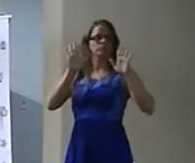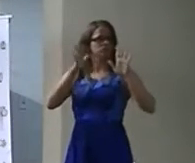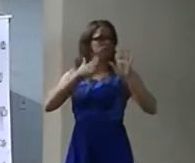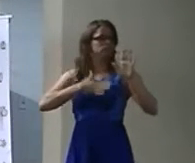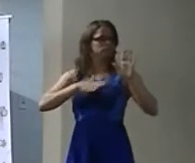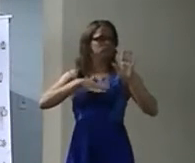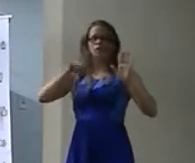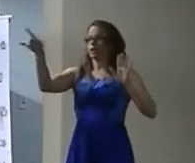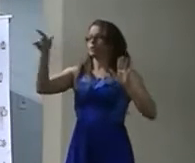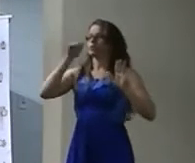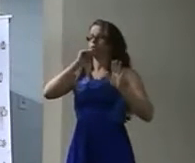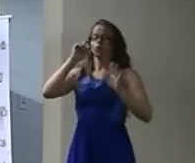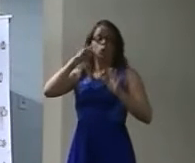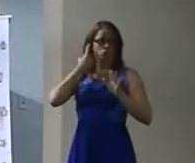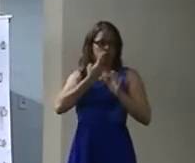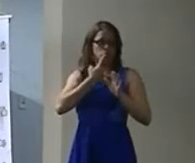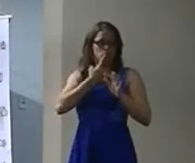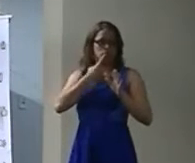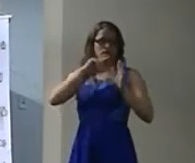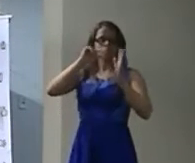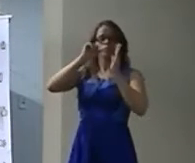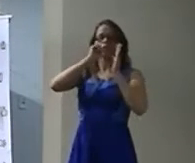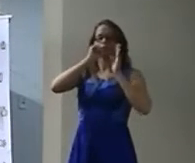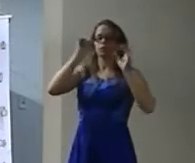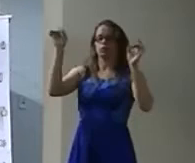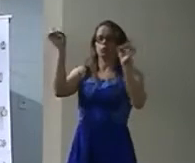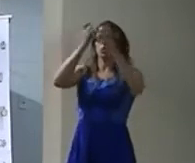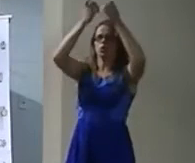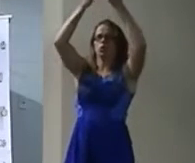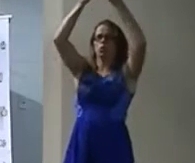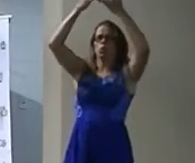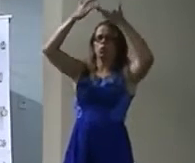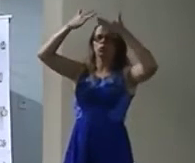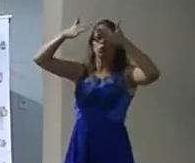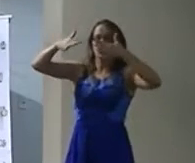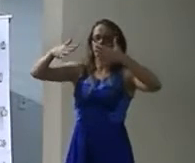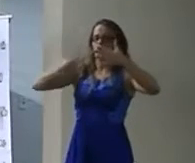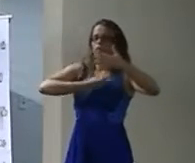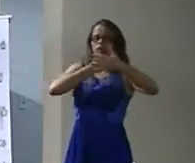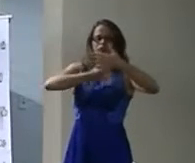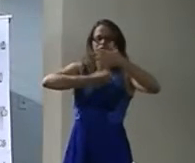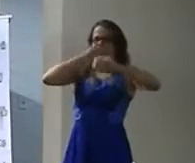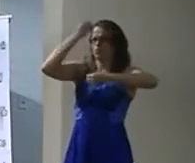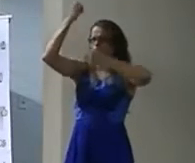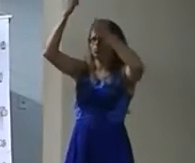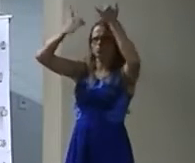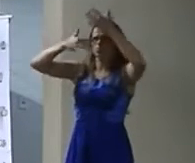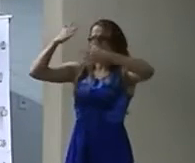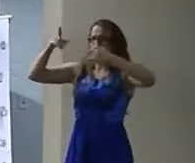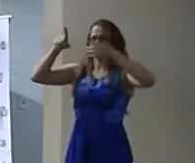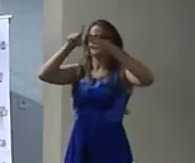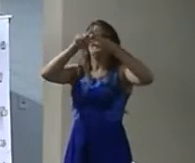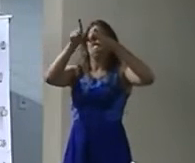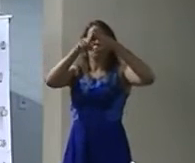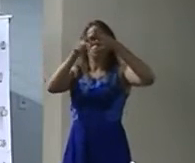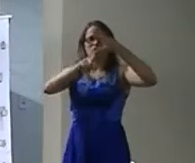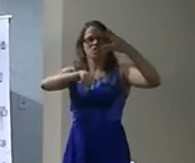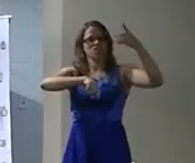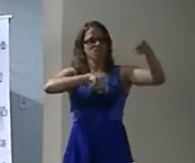Que botou um rótulo Identidade híbrida Identidade isso Identidade daquilo Desde quando você tem o direito De julgar o surdo Porque ele